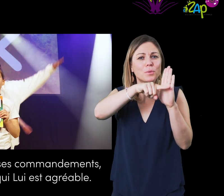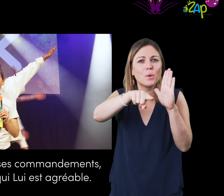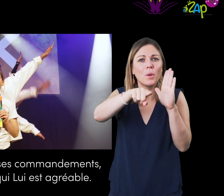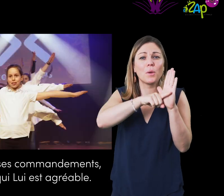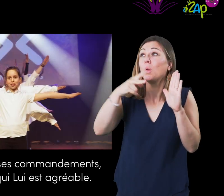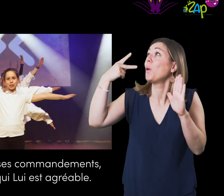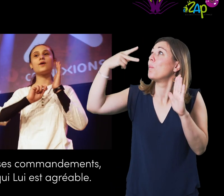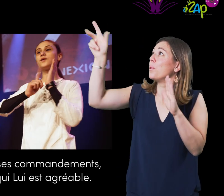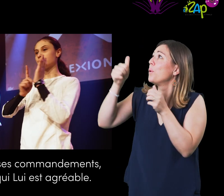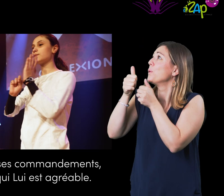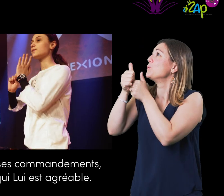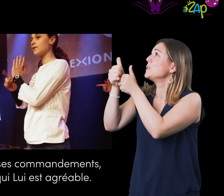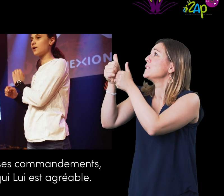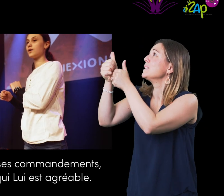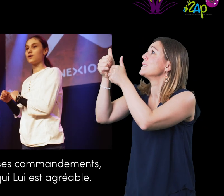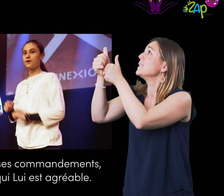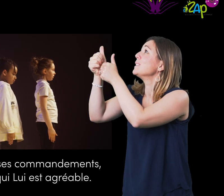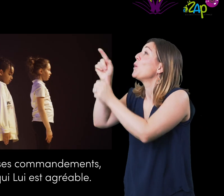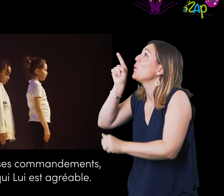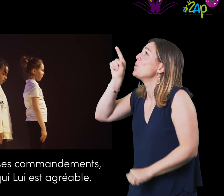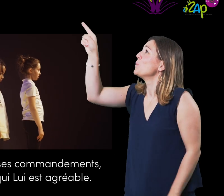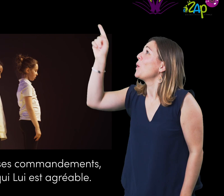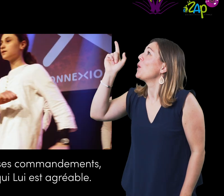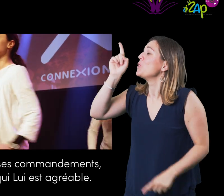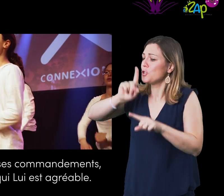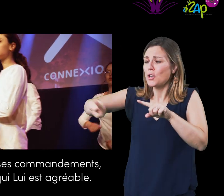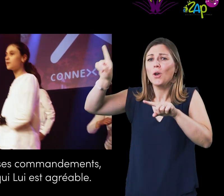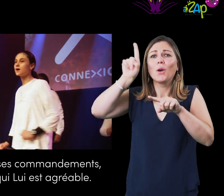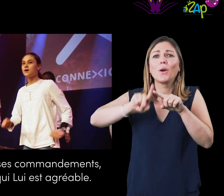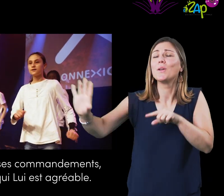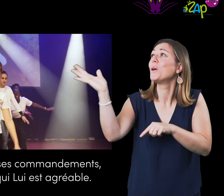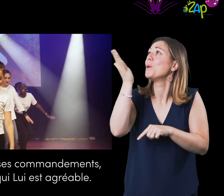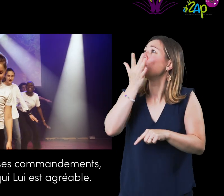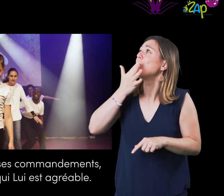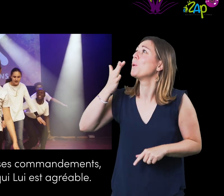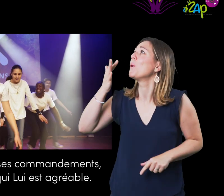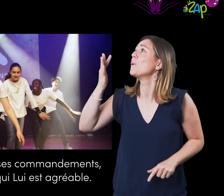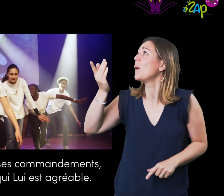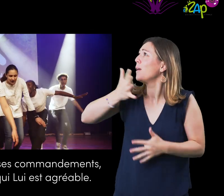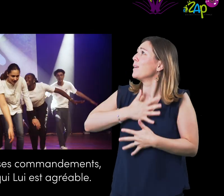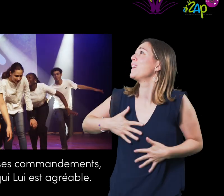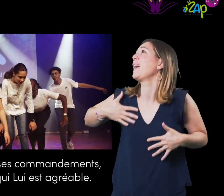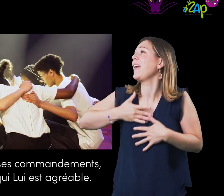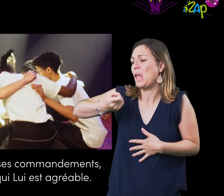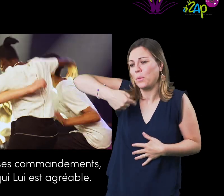commandements Et que nous faisons ce qui lui est